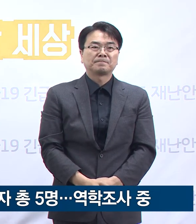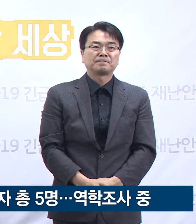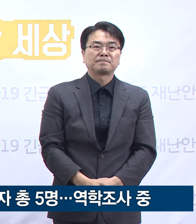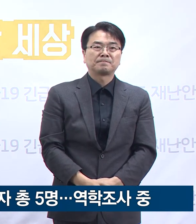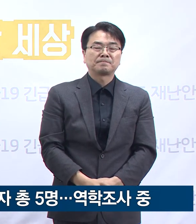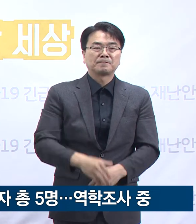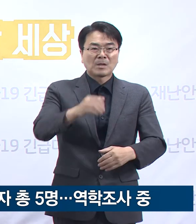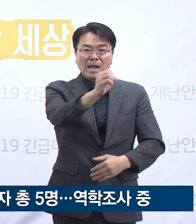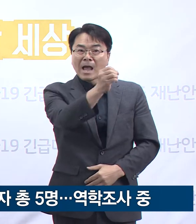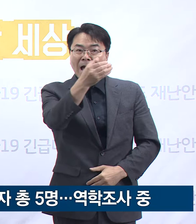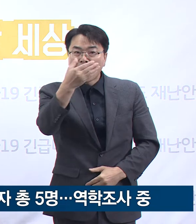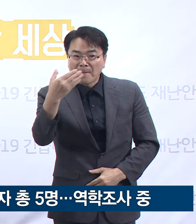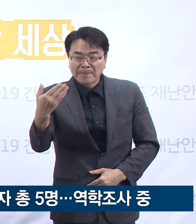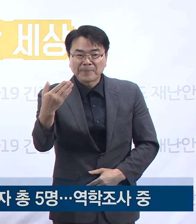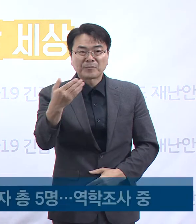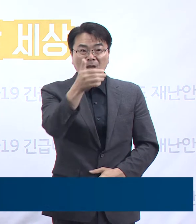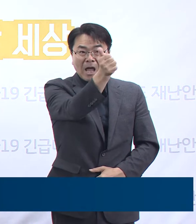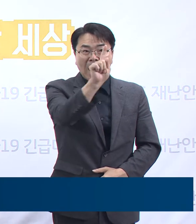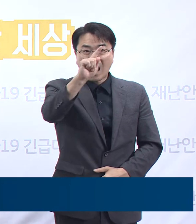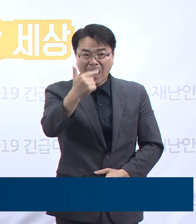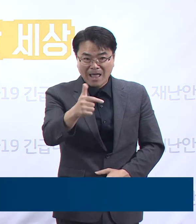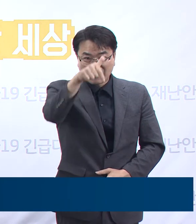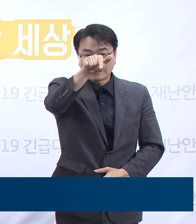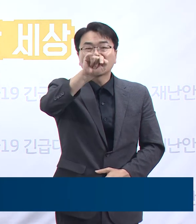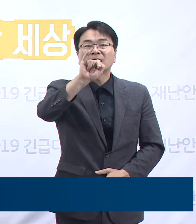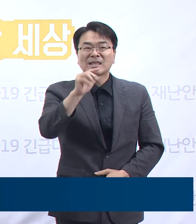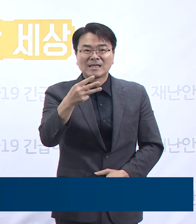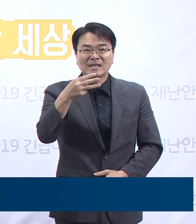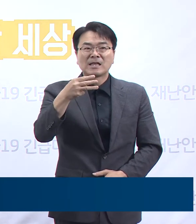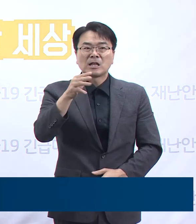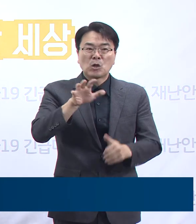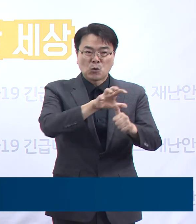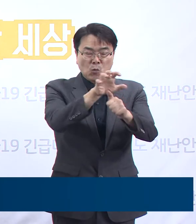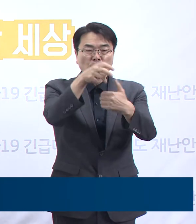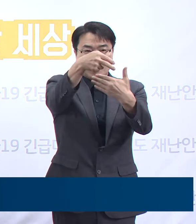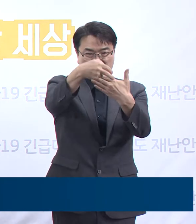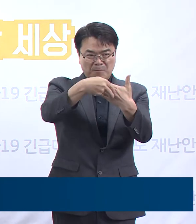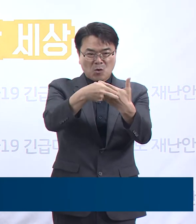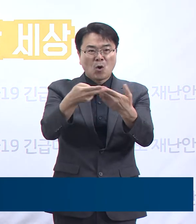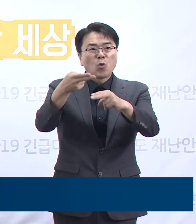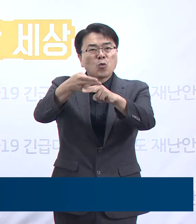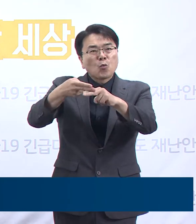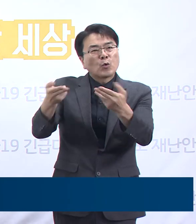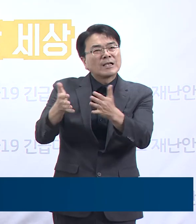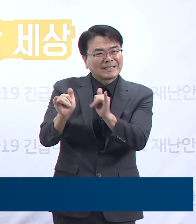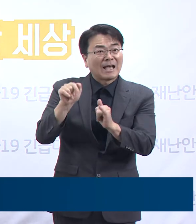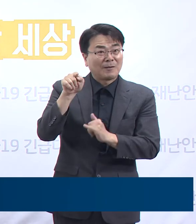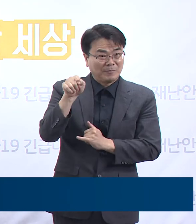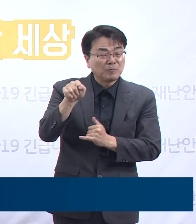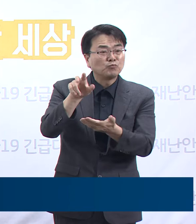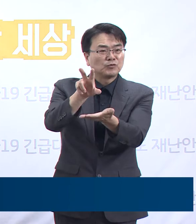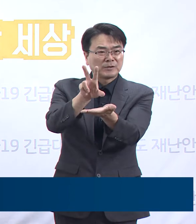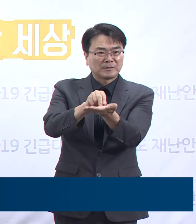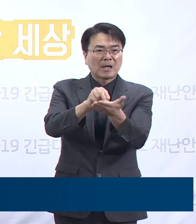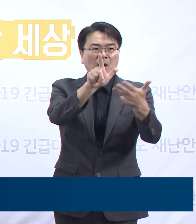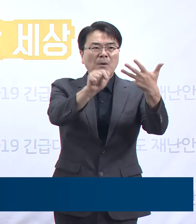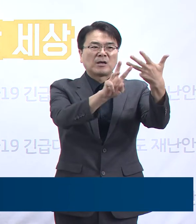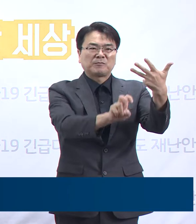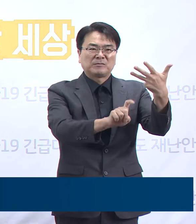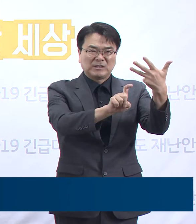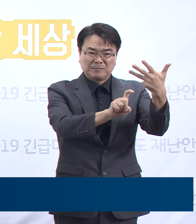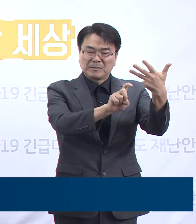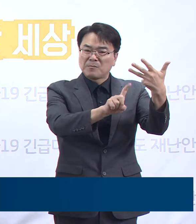양평 한길 요양병원 근무 조리사 관련된 상황입니다. 8월 30일 병원